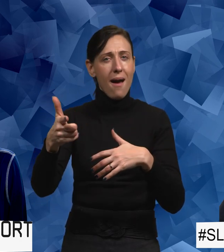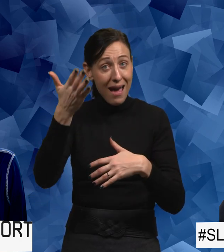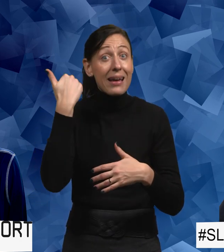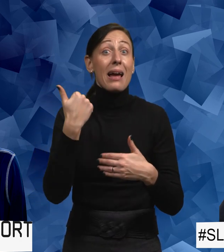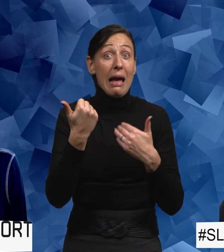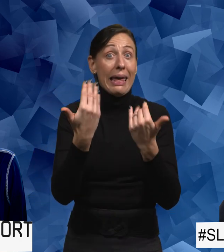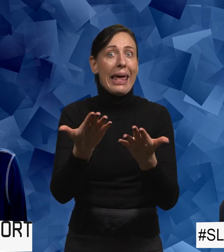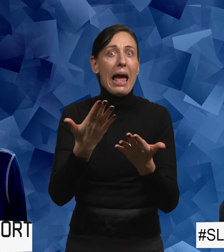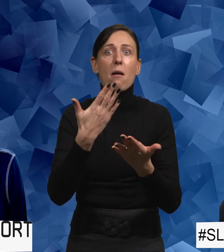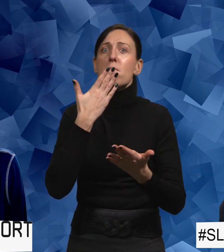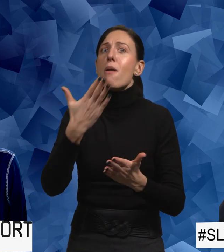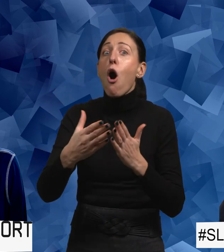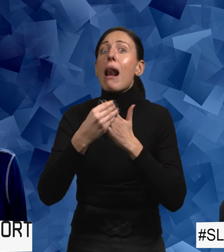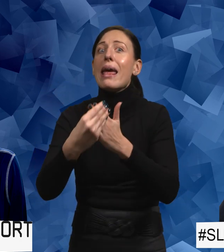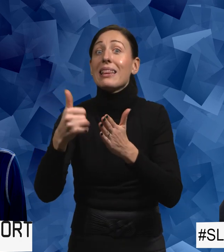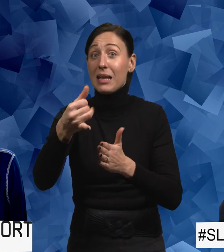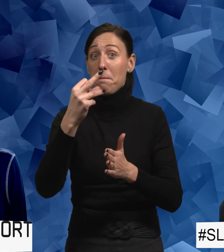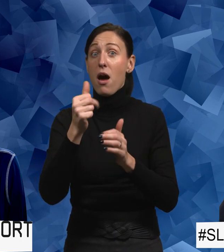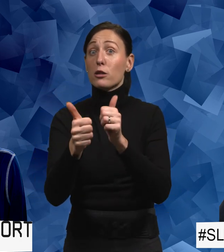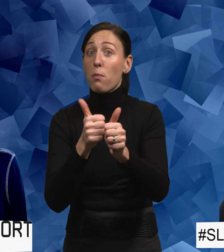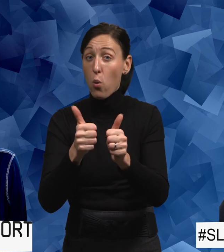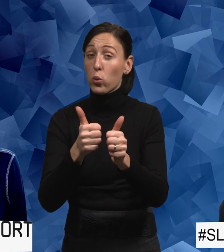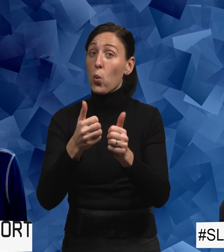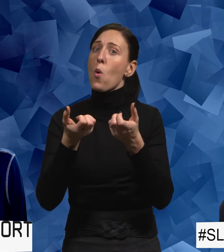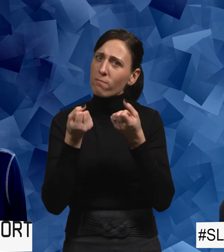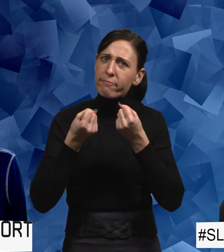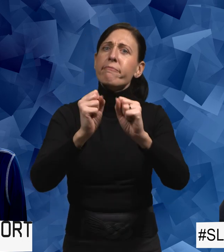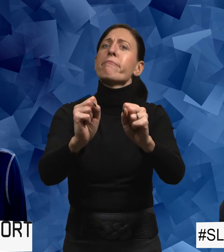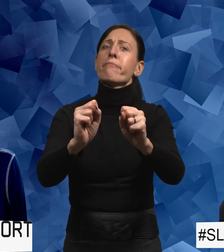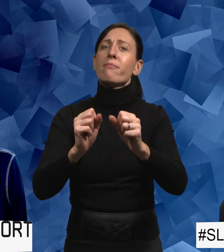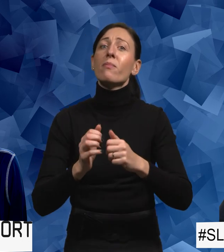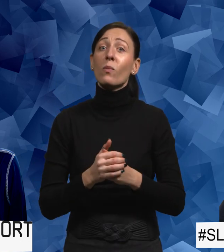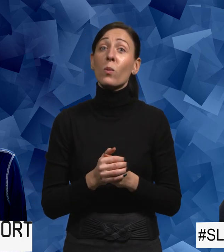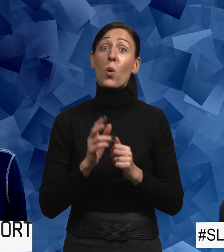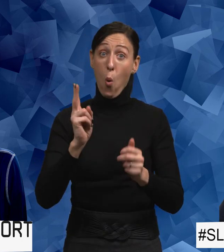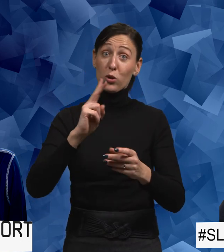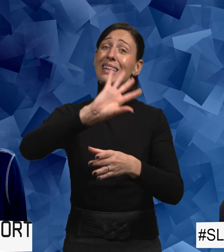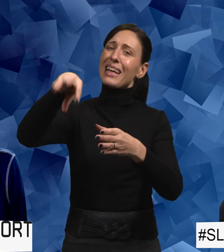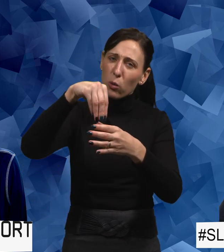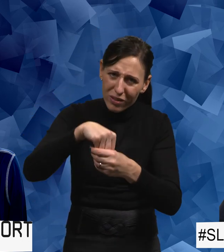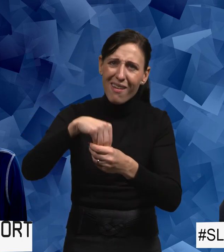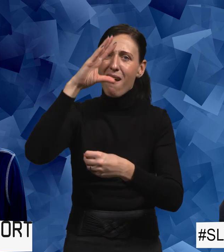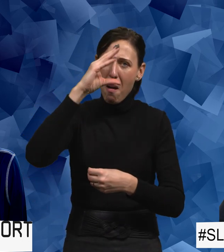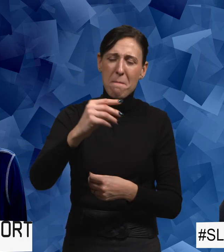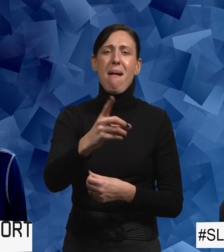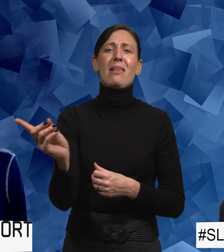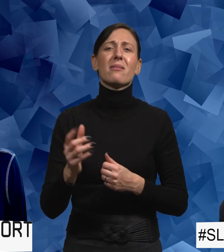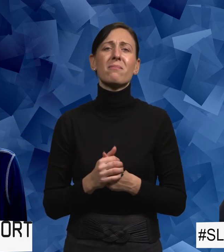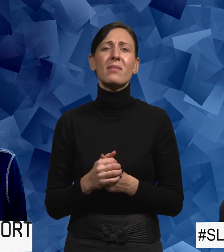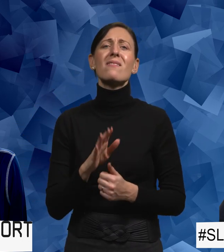att det skulle kunna ge er en väldigt bra ledning i parasporten att gå vidare med det här. Och då också inkludera männen.